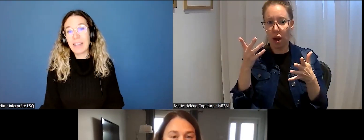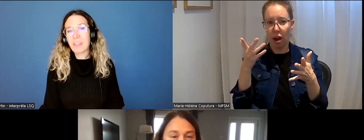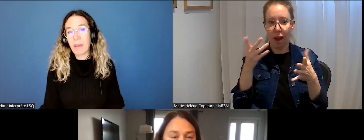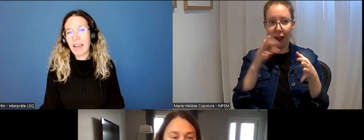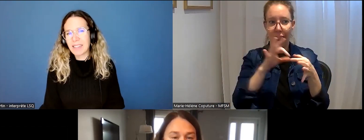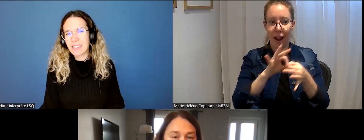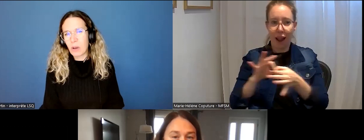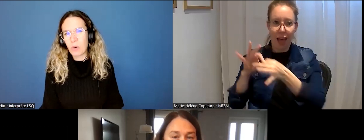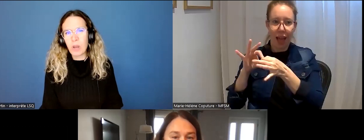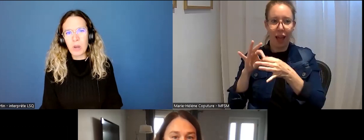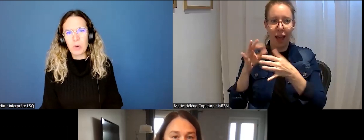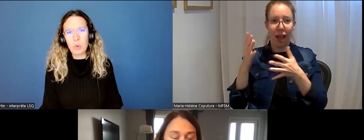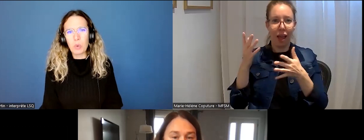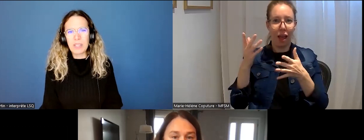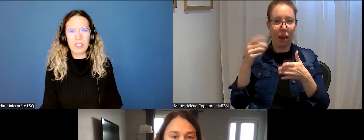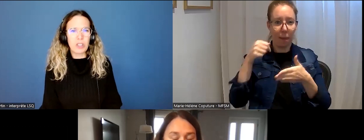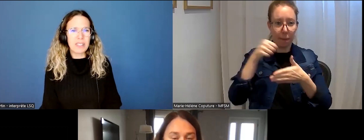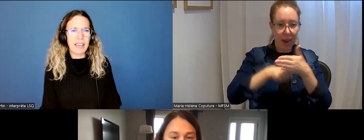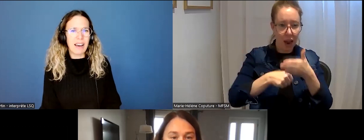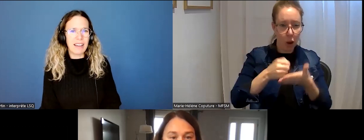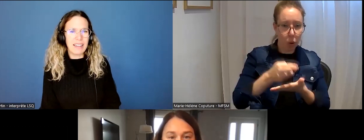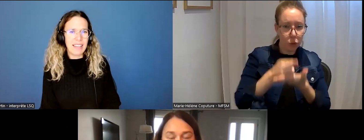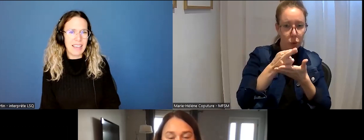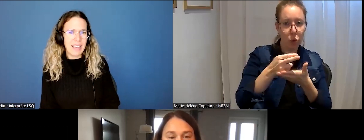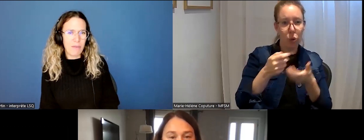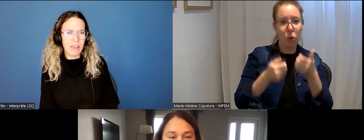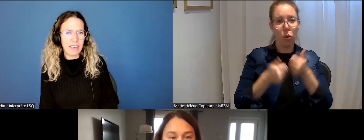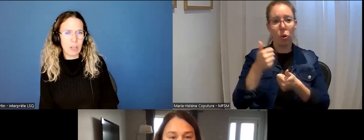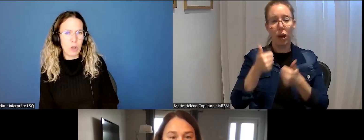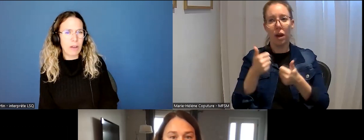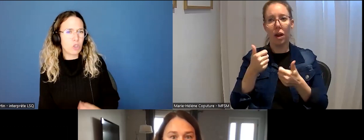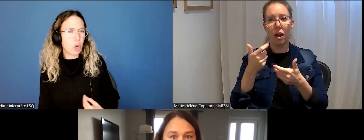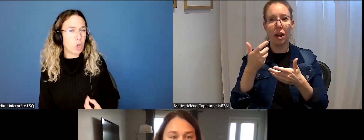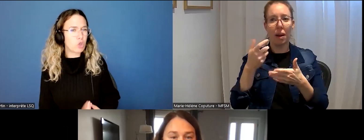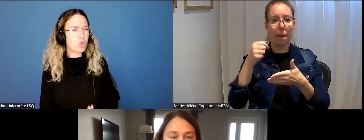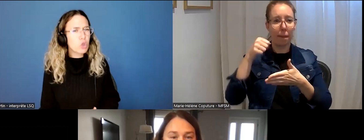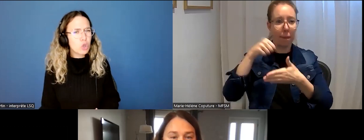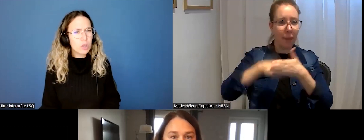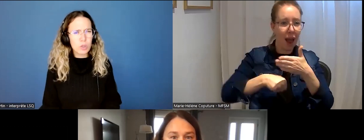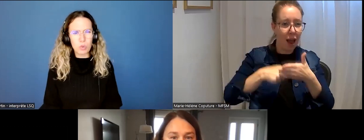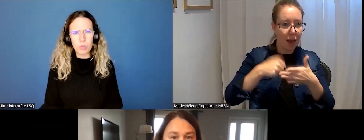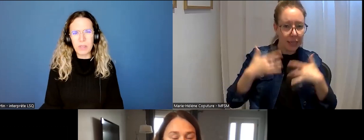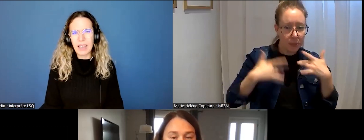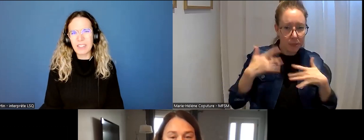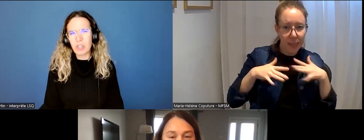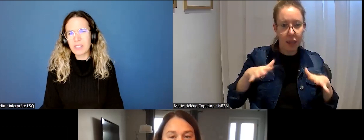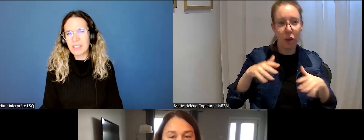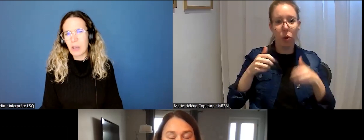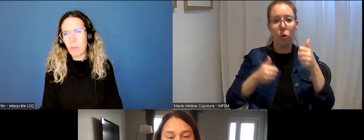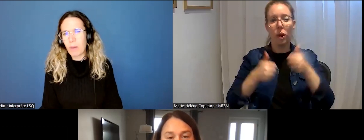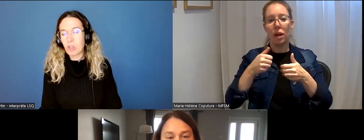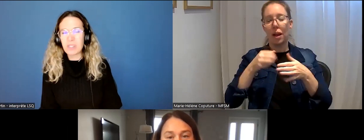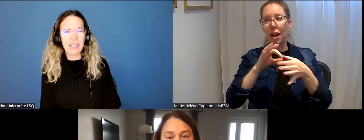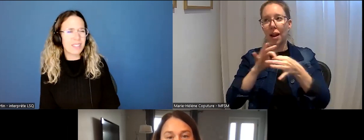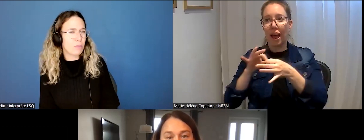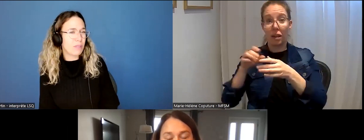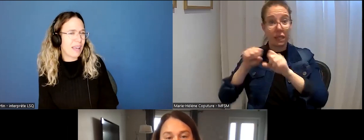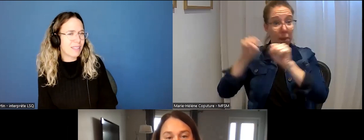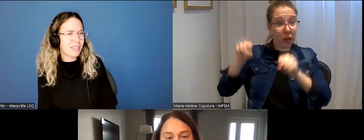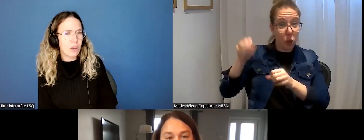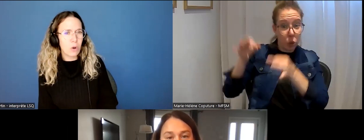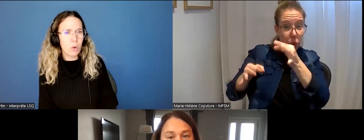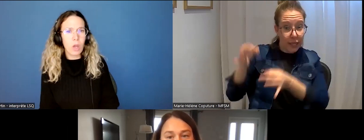la séparation. Ou est-ce que c'est en lien avec le manque de ressources? Ou bien est-ce que c'était un manque de